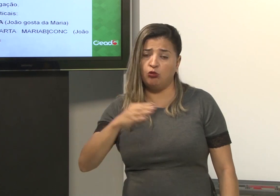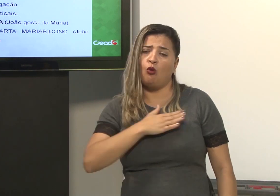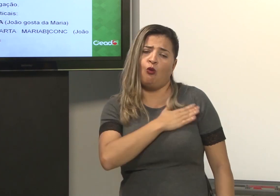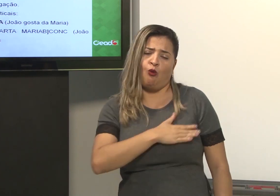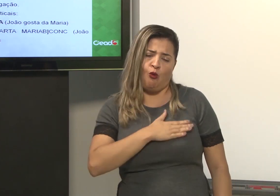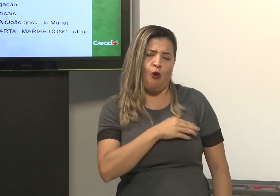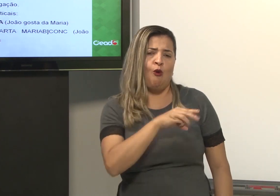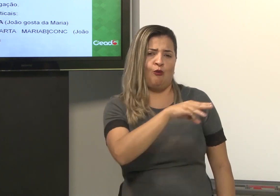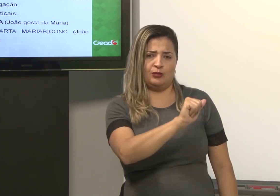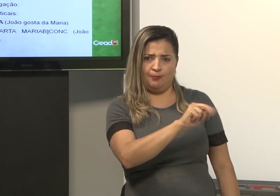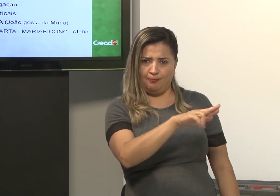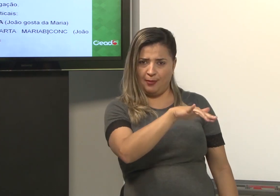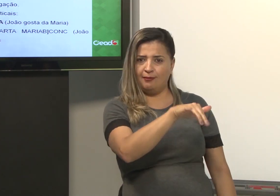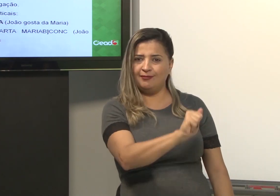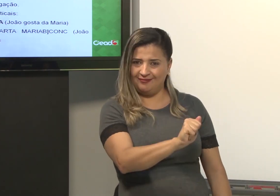João gosta de Maria.